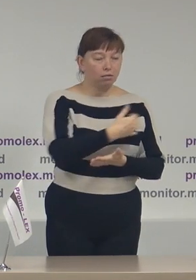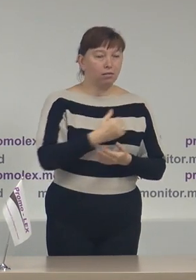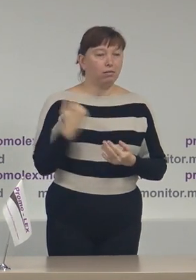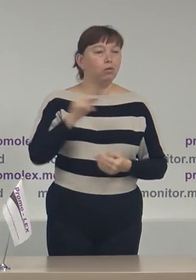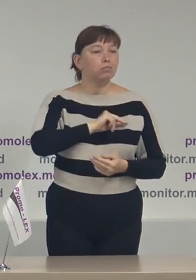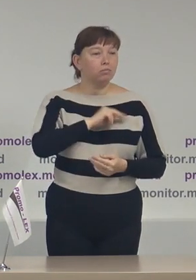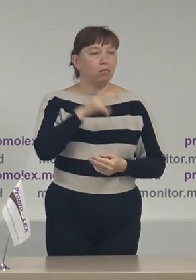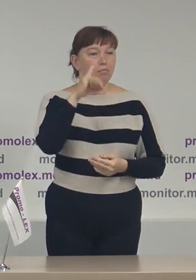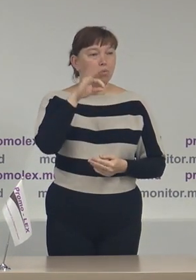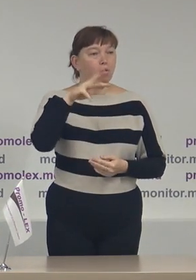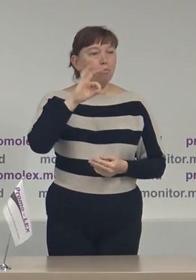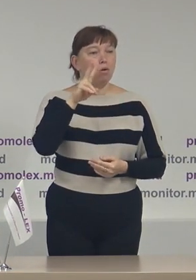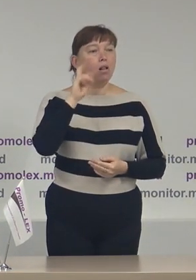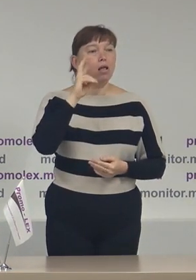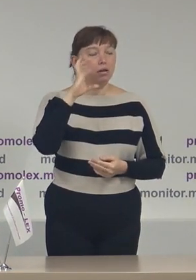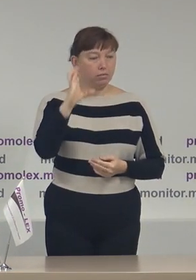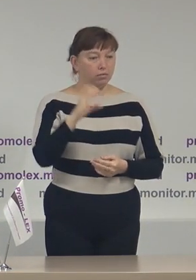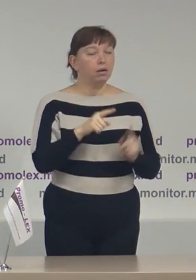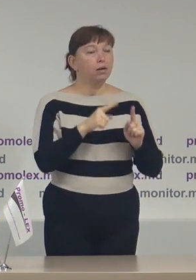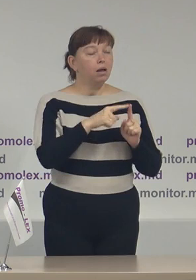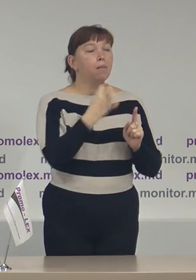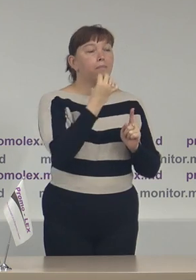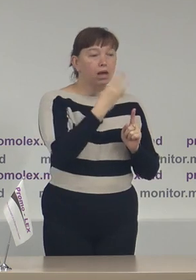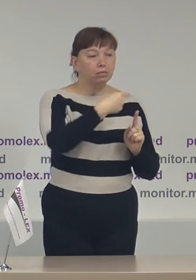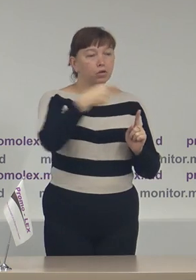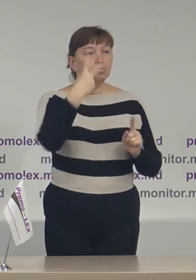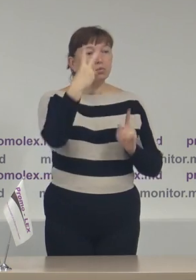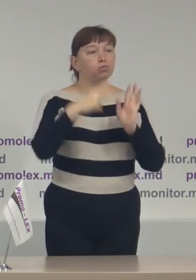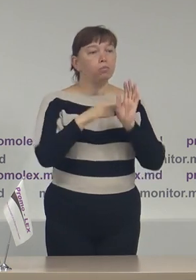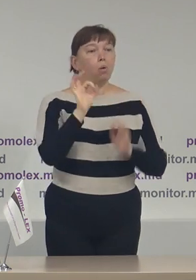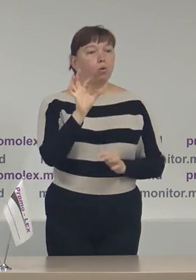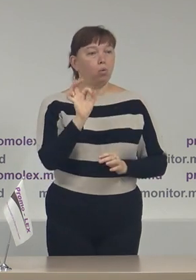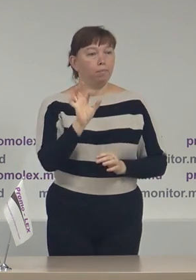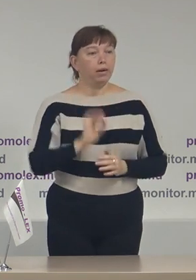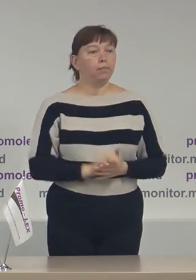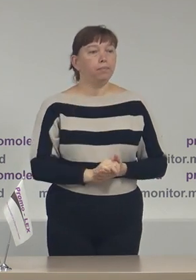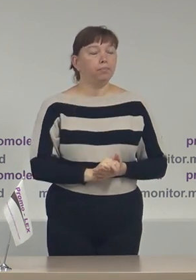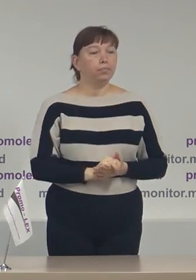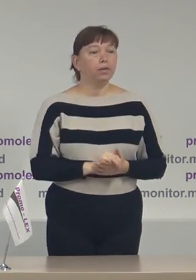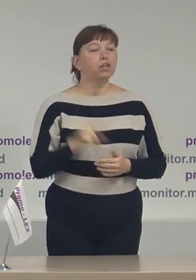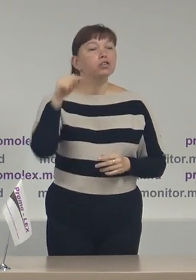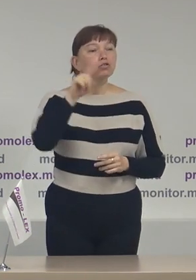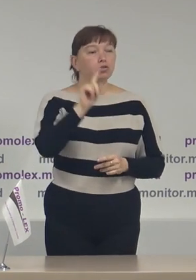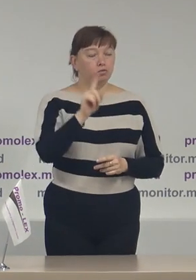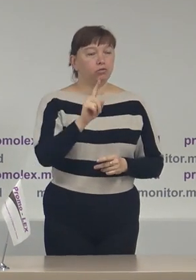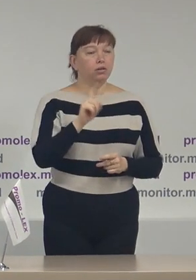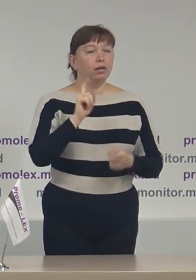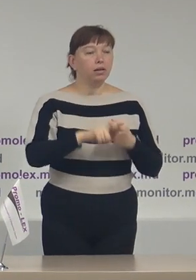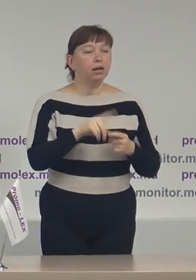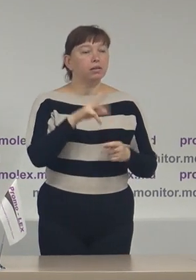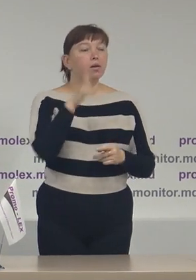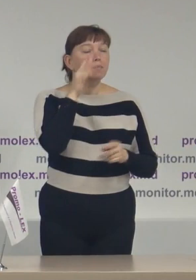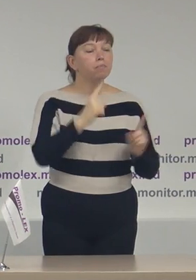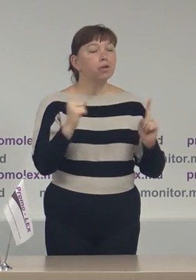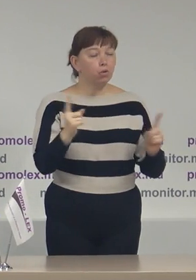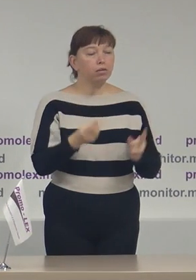în intervalul 14-28 octombrie și în ceea ce privește perioada de monitorizare a